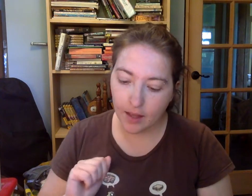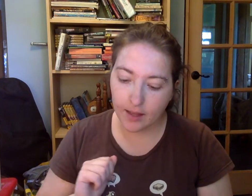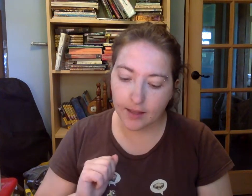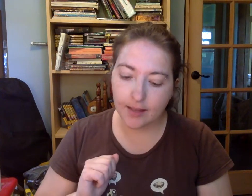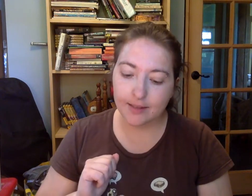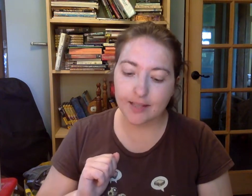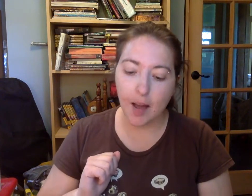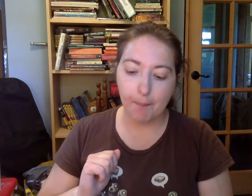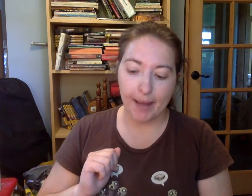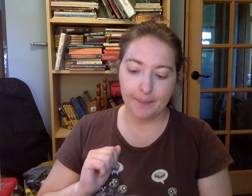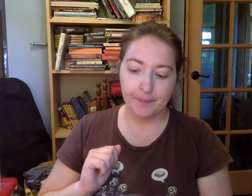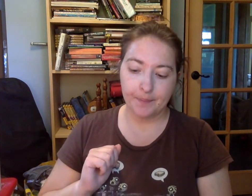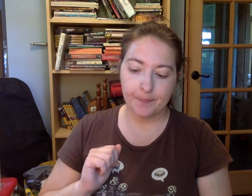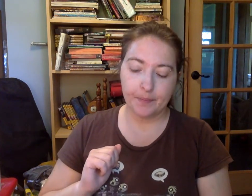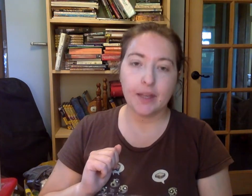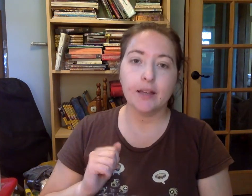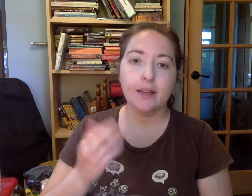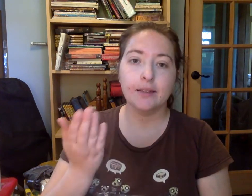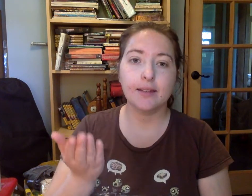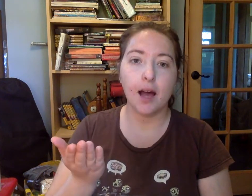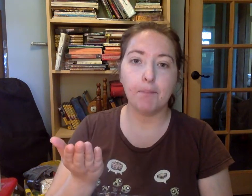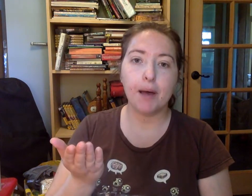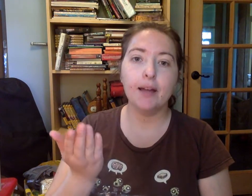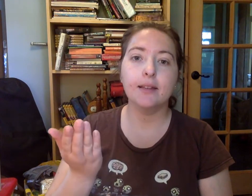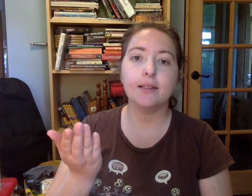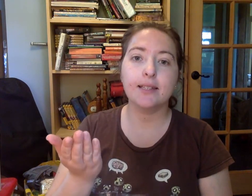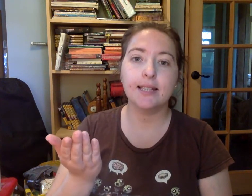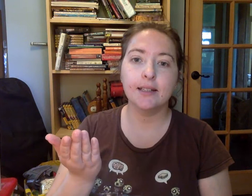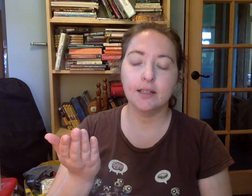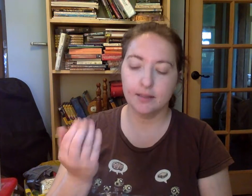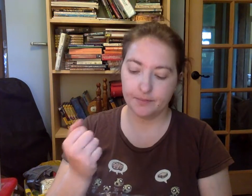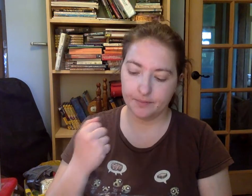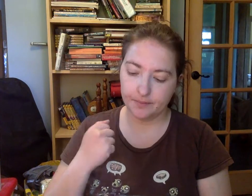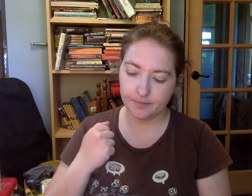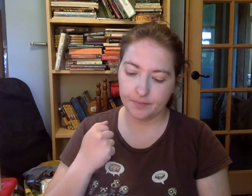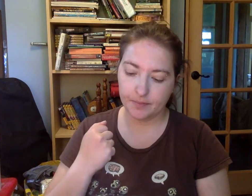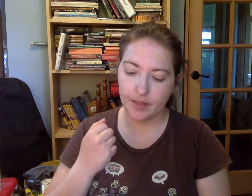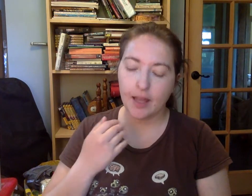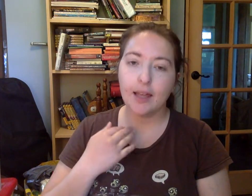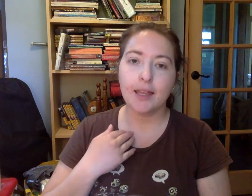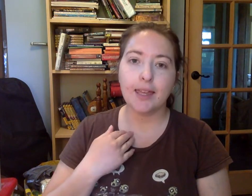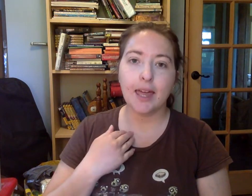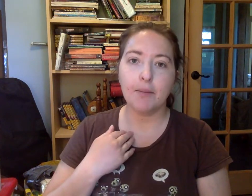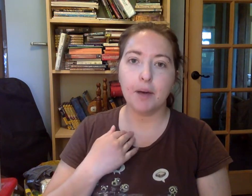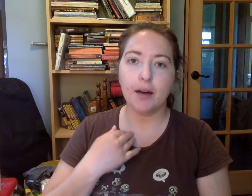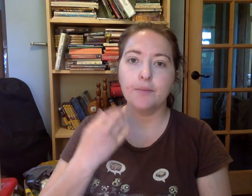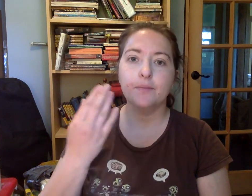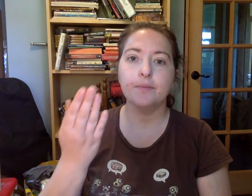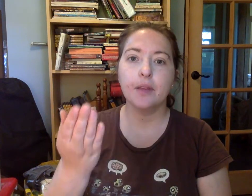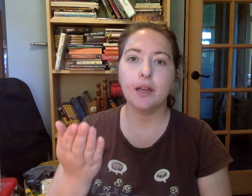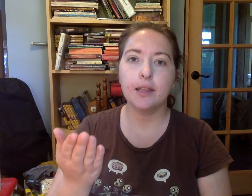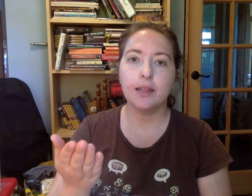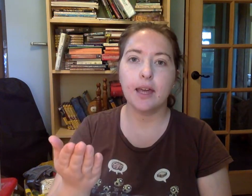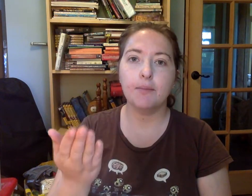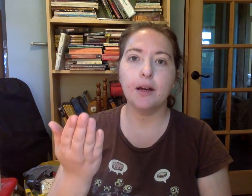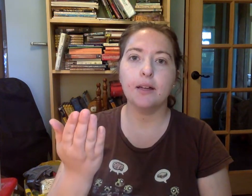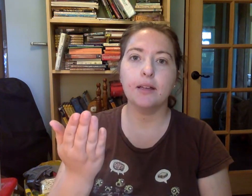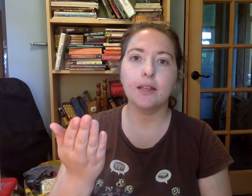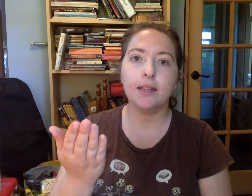Tapa. Tapa. Tapa. Tapa. Yema. Yema. Ya.